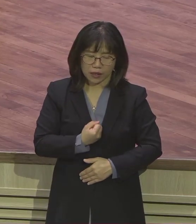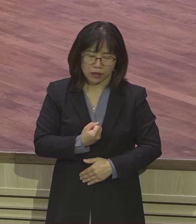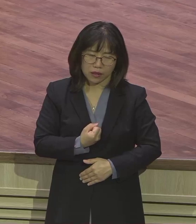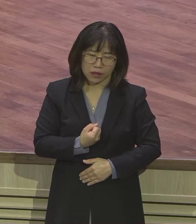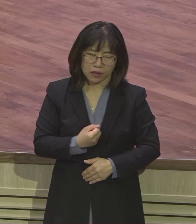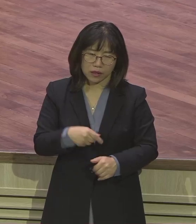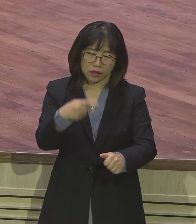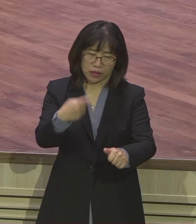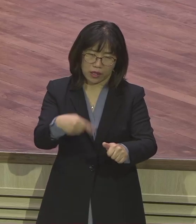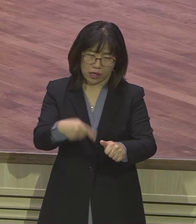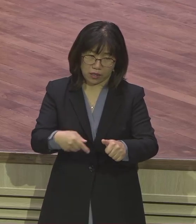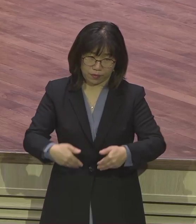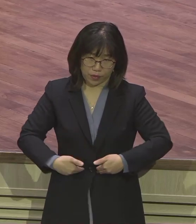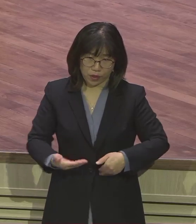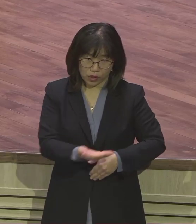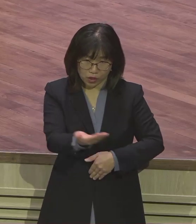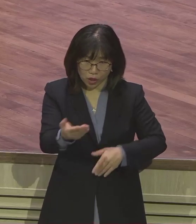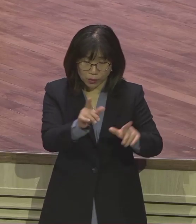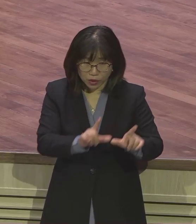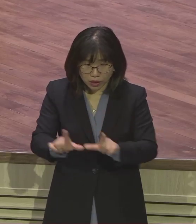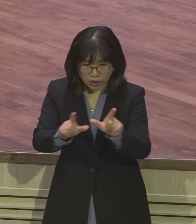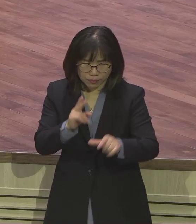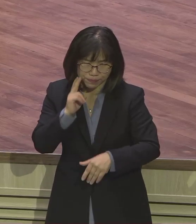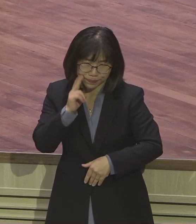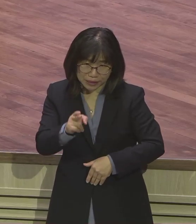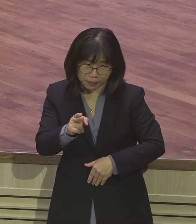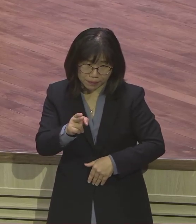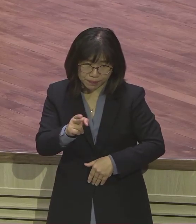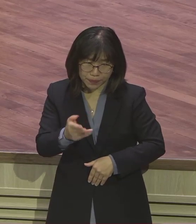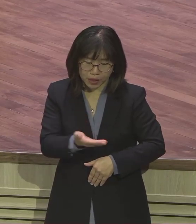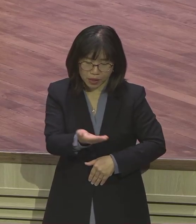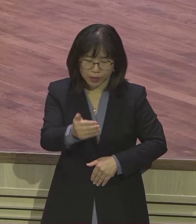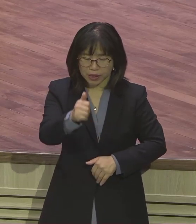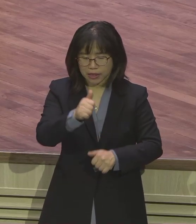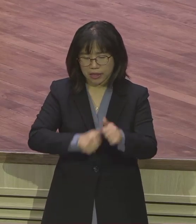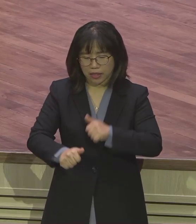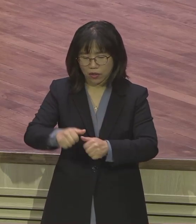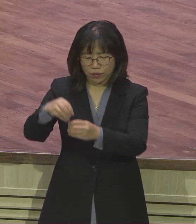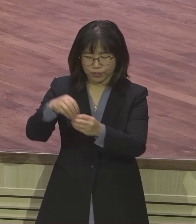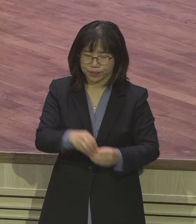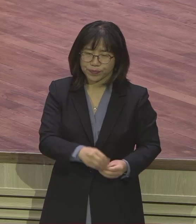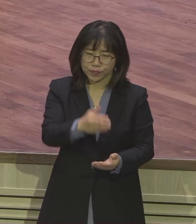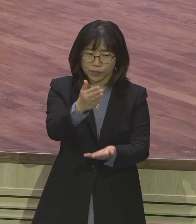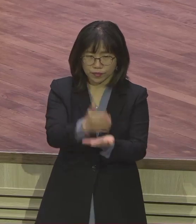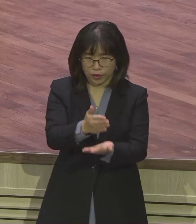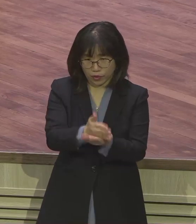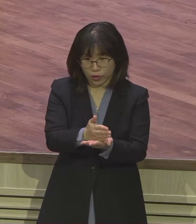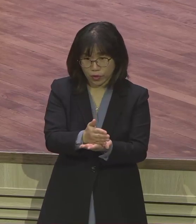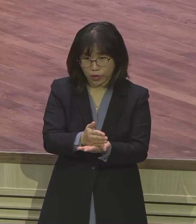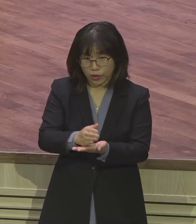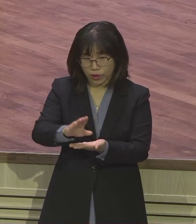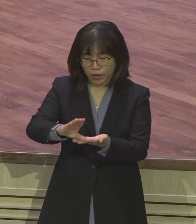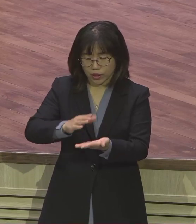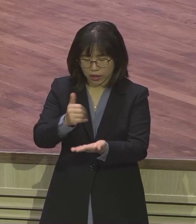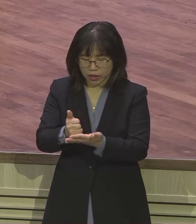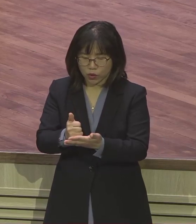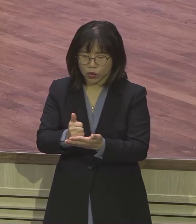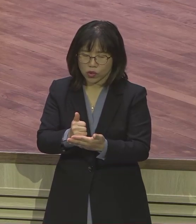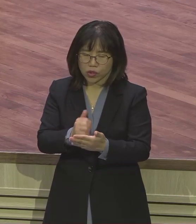얼마나 비참하게 살았어요. 여러분, 자식들은 그렇게 살 필요 없잖아요. 그리스도 답내고 결론내고 체질화 되어서 살게 해줘야 되잖아요.